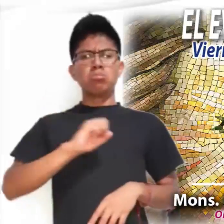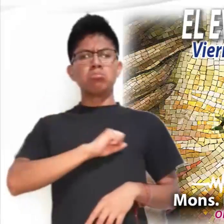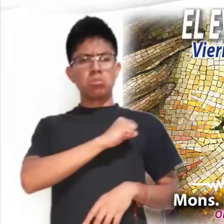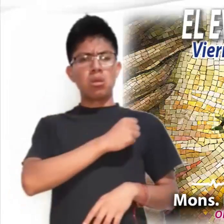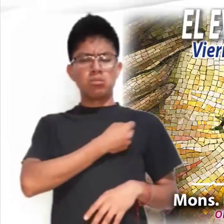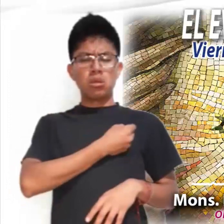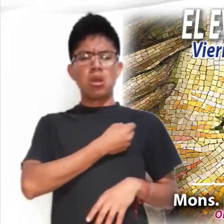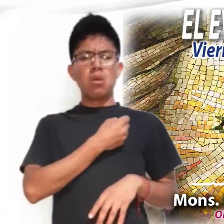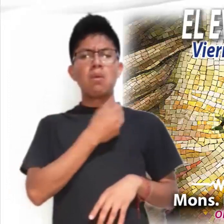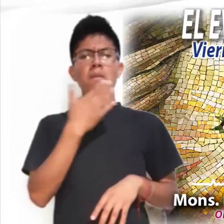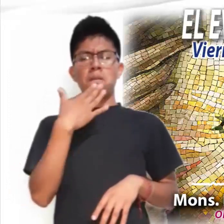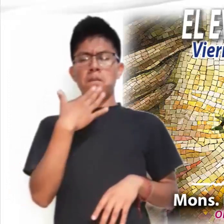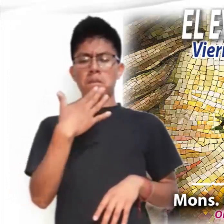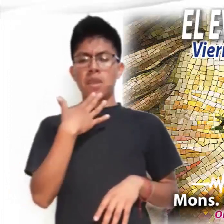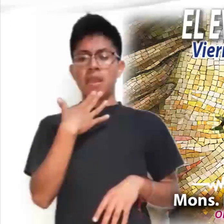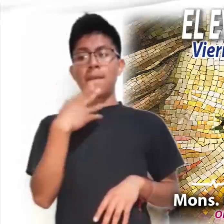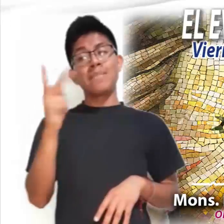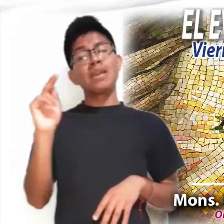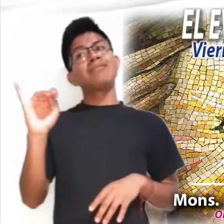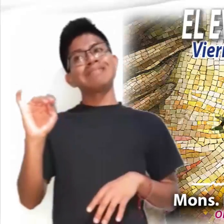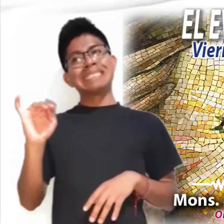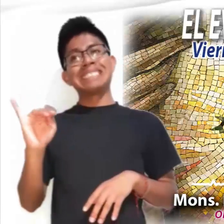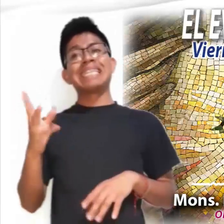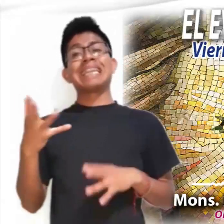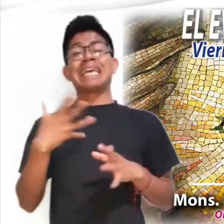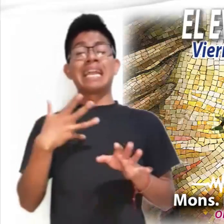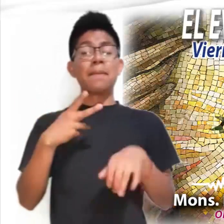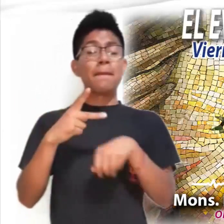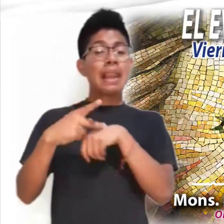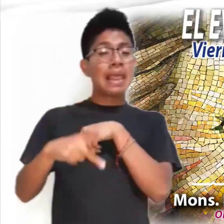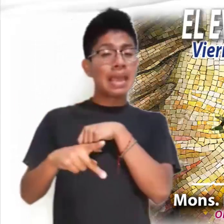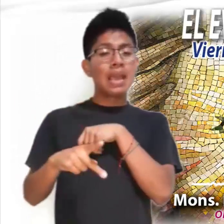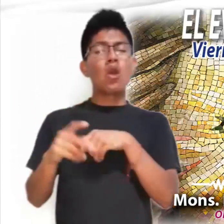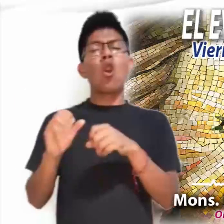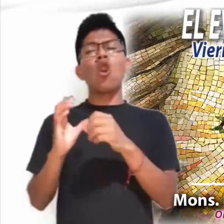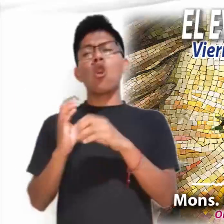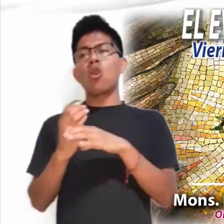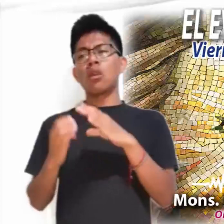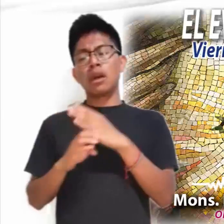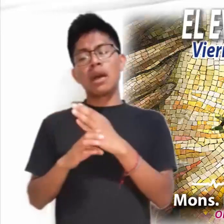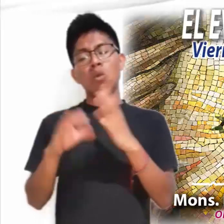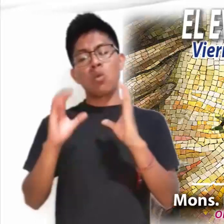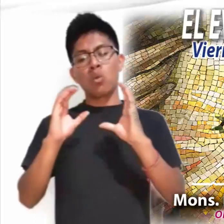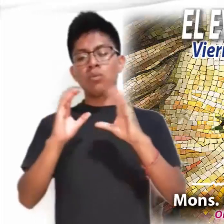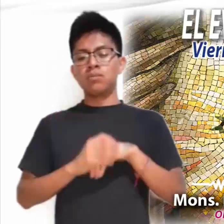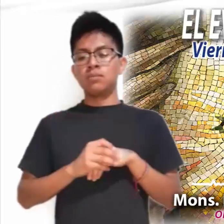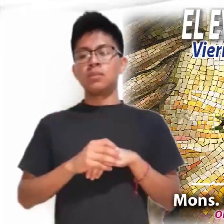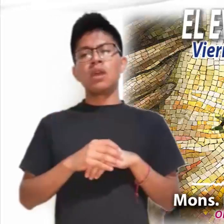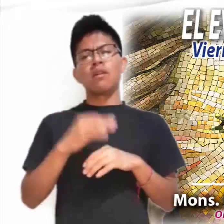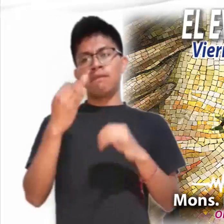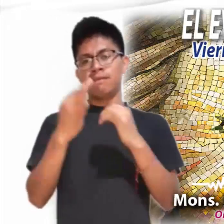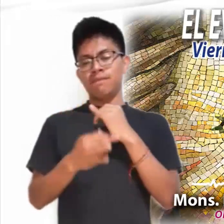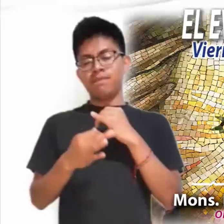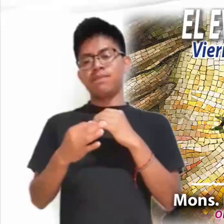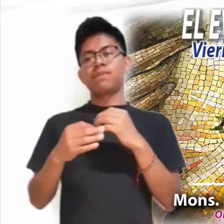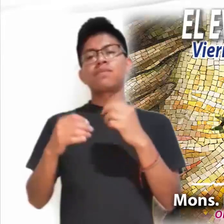con un riñón, también decían claramente que implicaba sus riesgos. Finalmente, dos amigos y